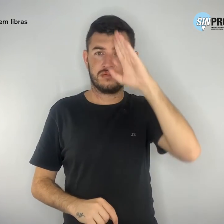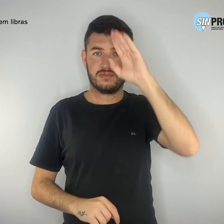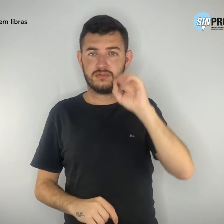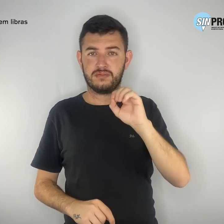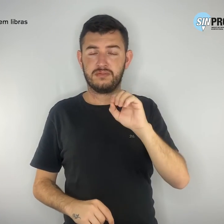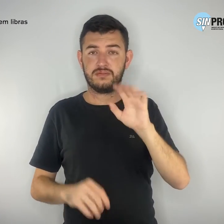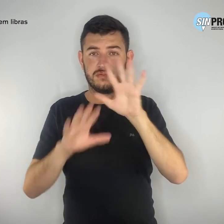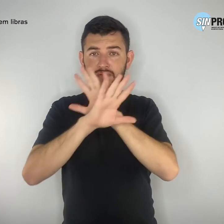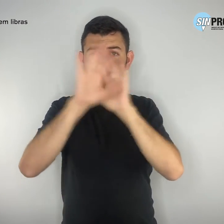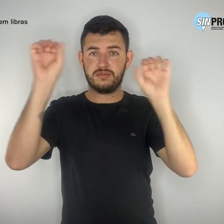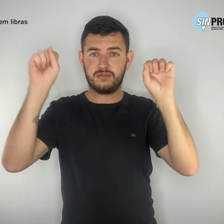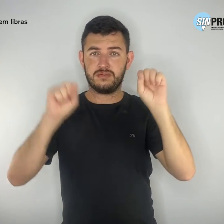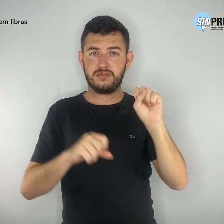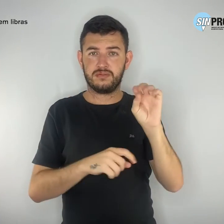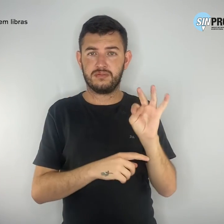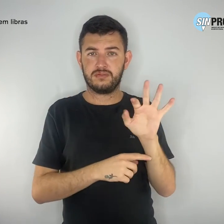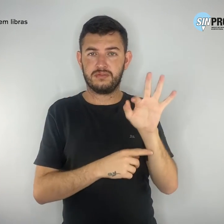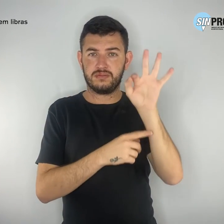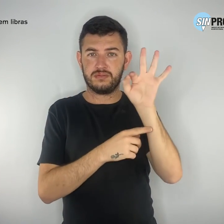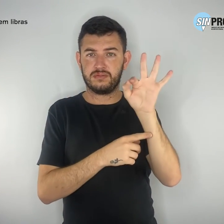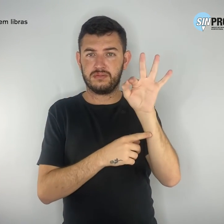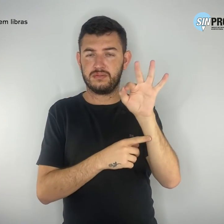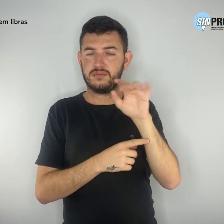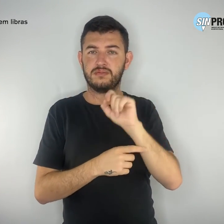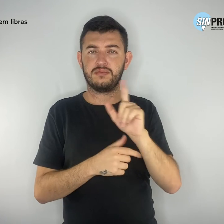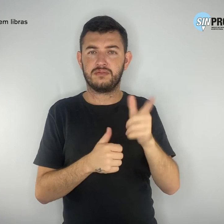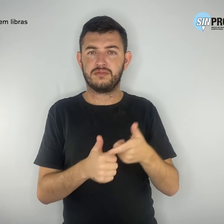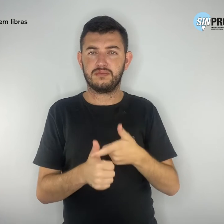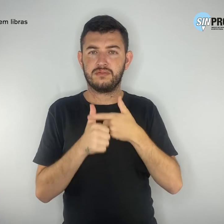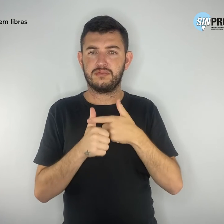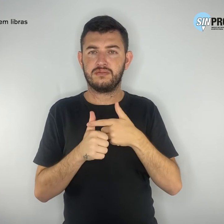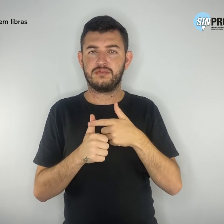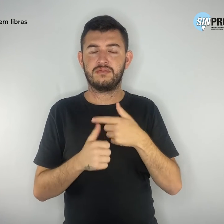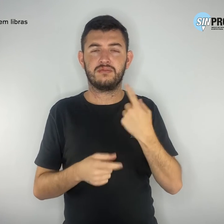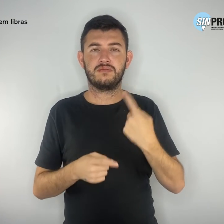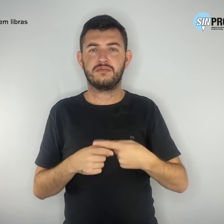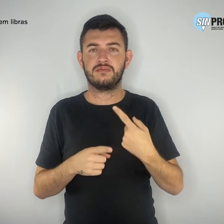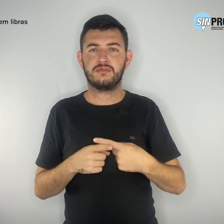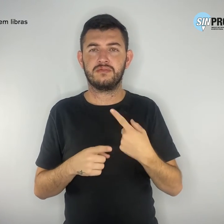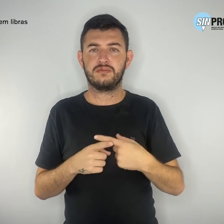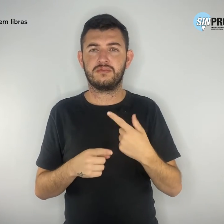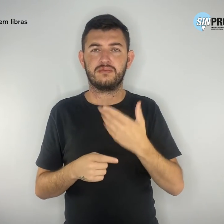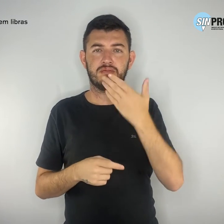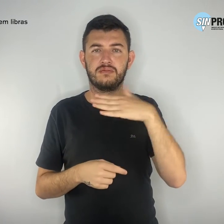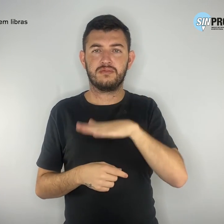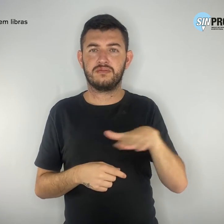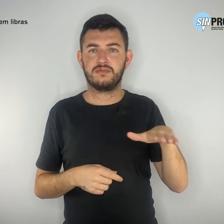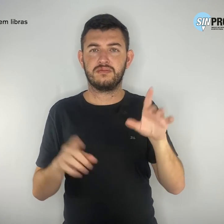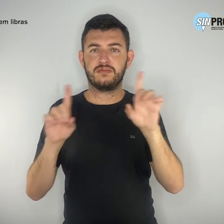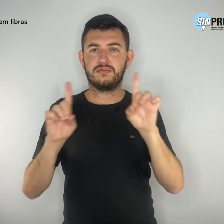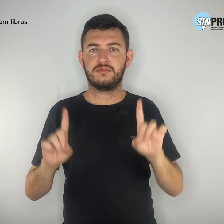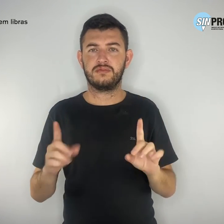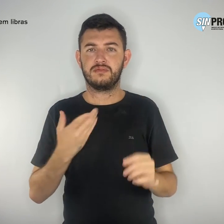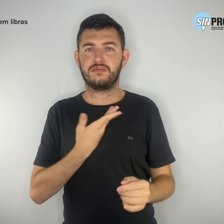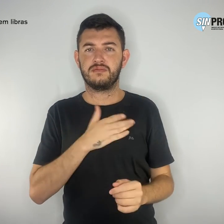facilitar a exclusão de crianças com deficiência do sistema regular de ensino,